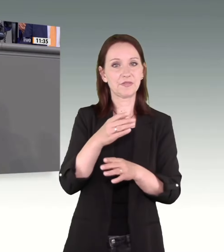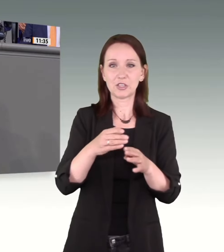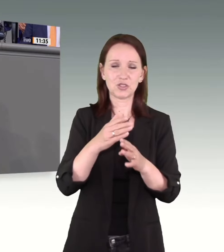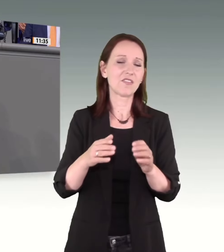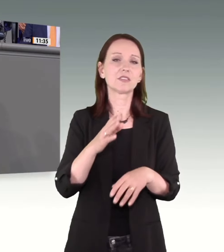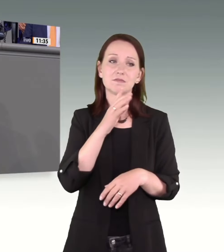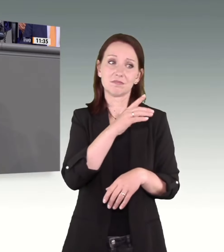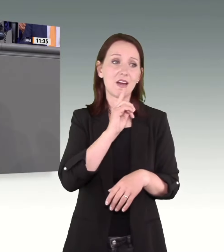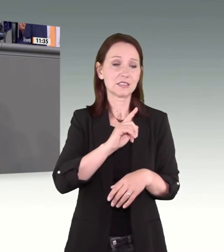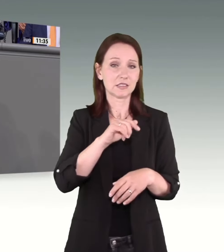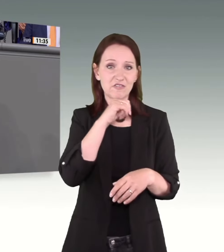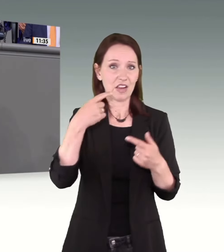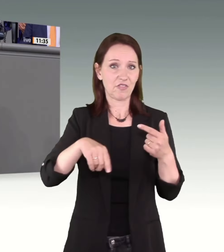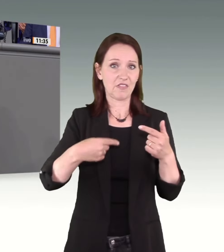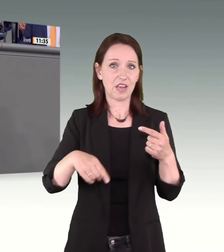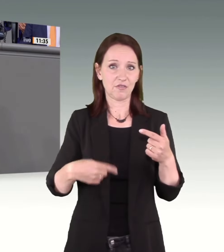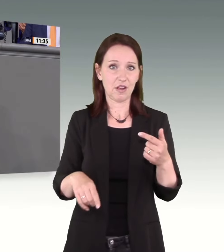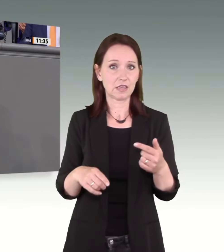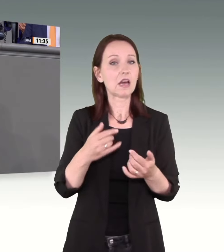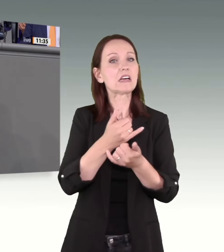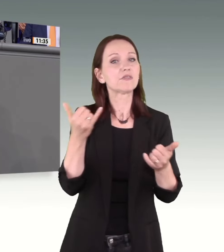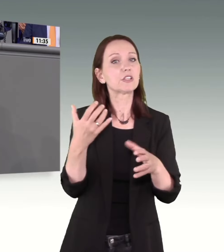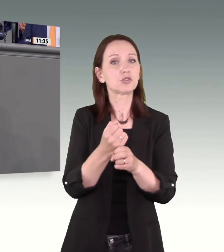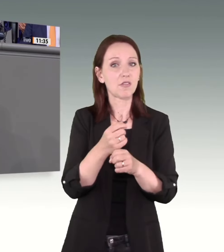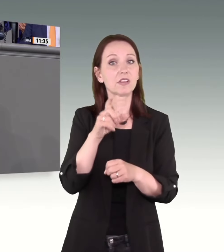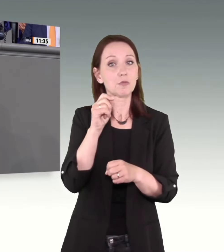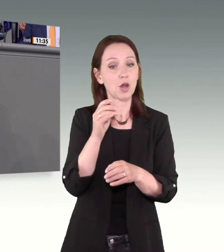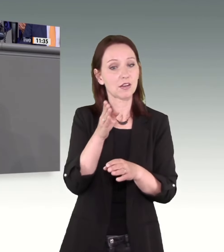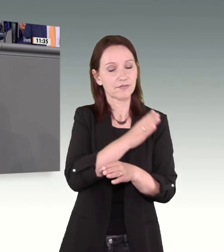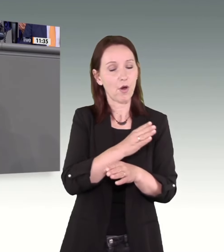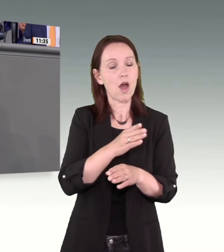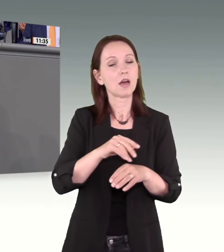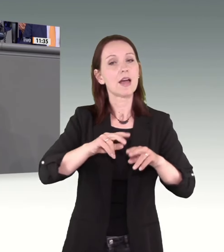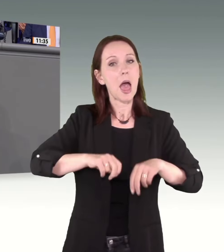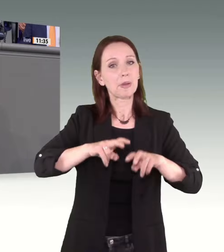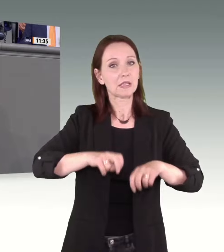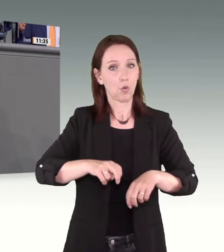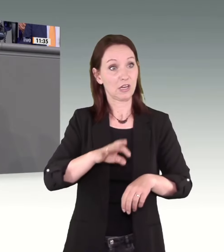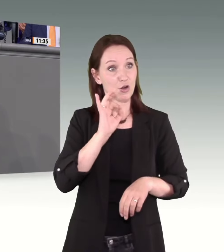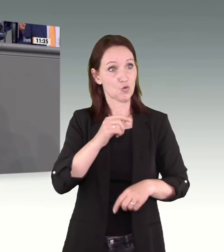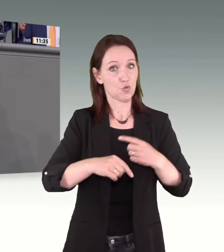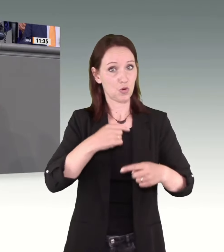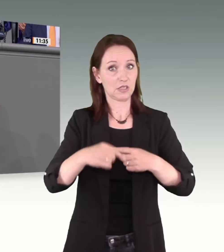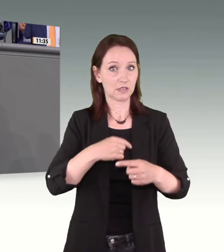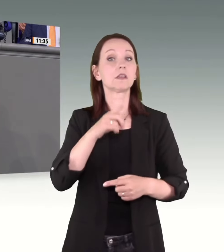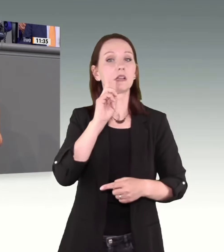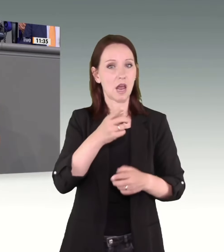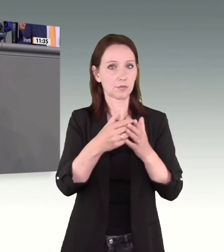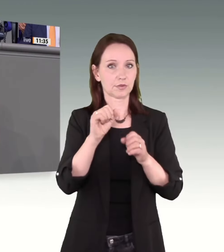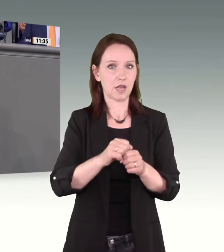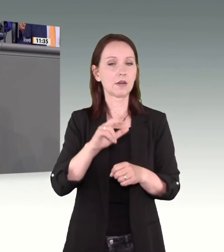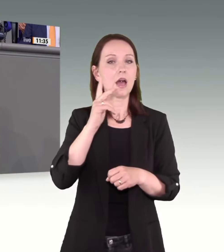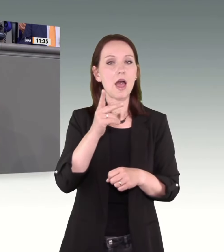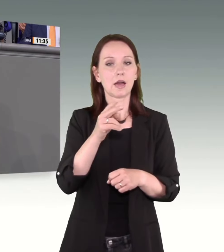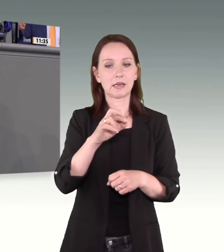nur dann, wenn vorher in den Ermittlungsverfahren auch ordentlich gearbeitet worden ist. Herr Krings, wir beide kommen aus unserem Heimatbundesland Nordrhein-Westfalen. Ich weiß nicht,